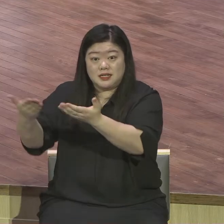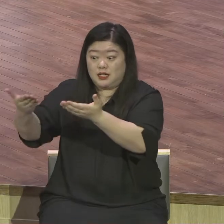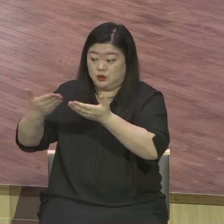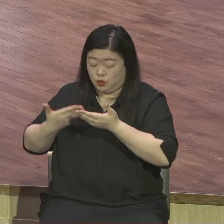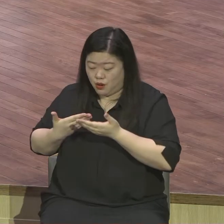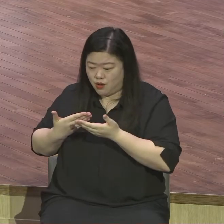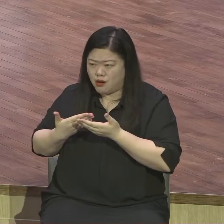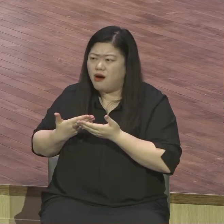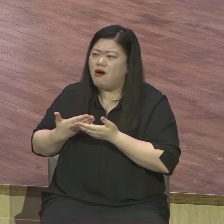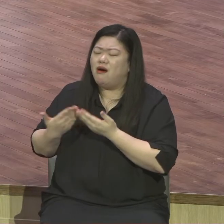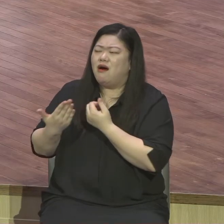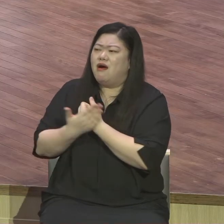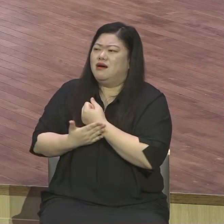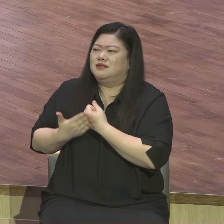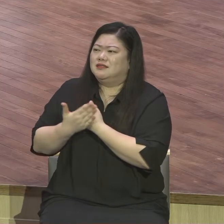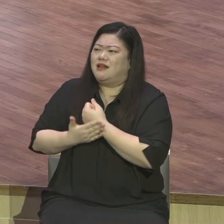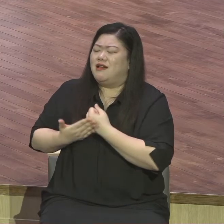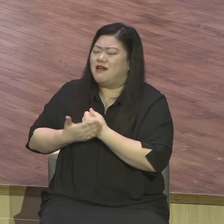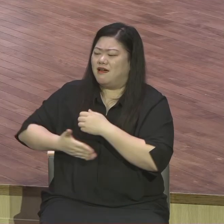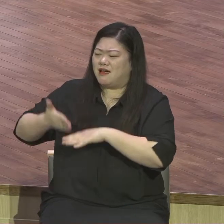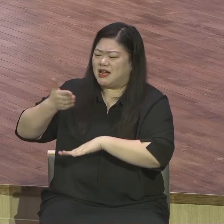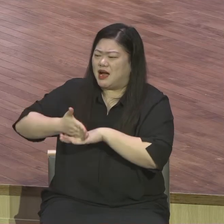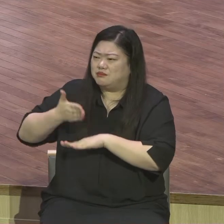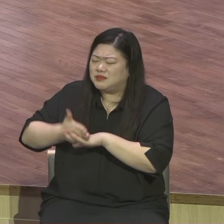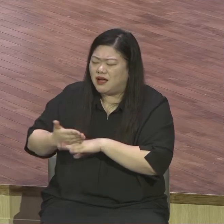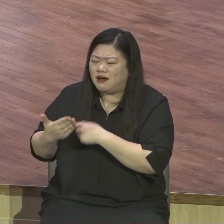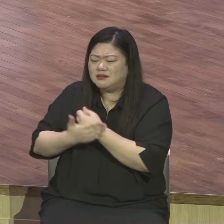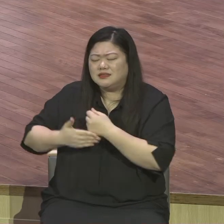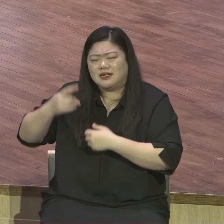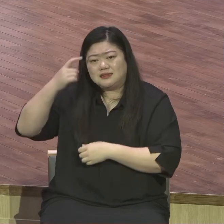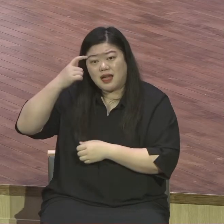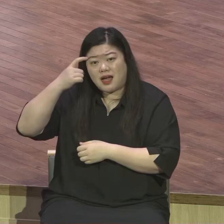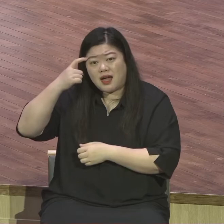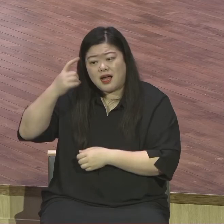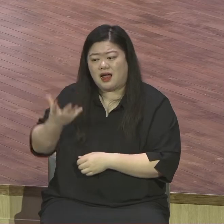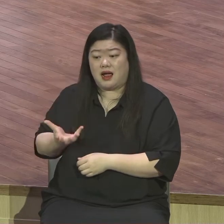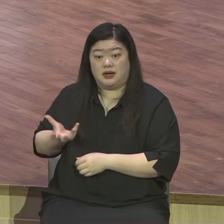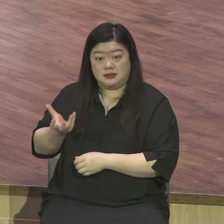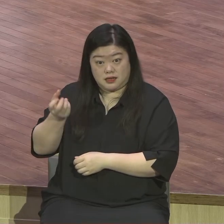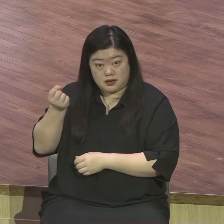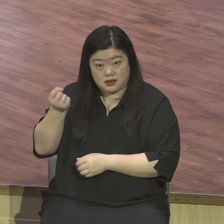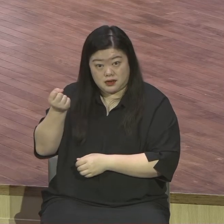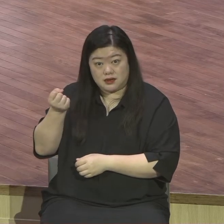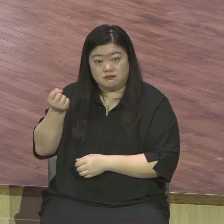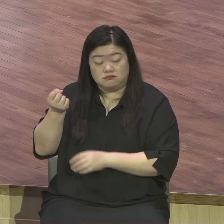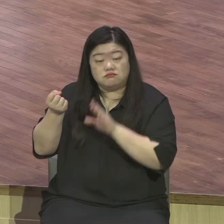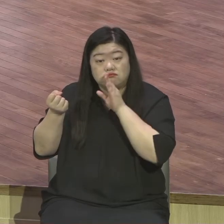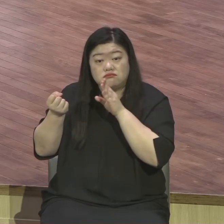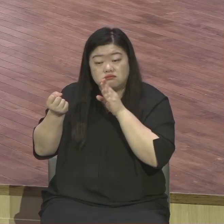은혜의 의식 절대 감사의 의식 속에서 어떤 삶을 살아야 되는지에 대해서 접근하고 있습니다